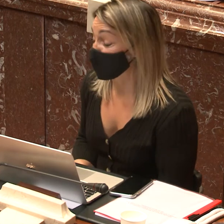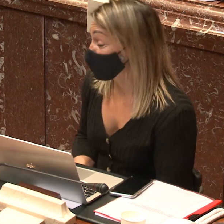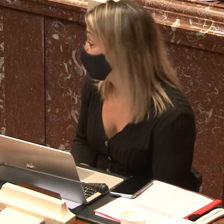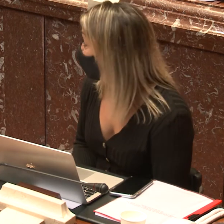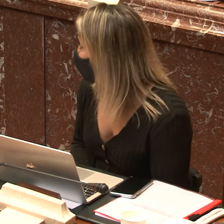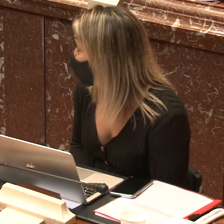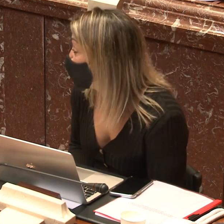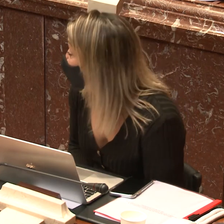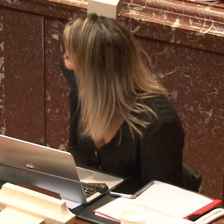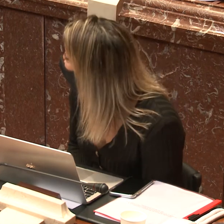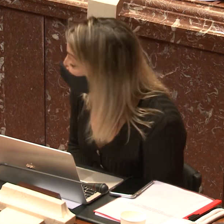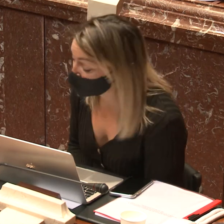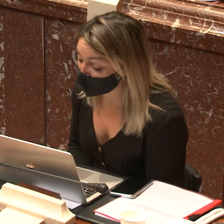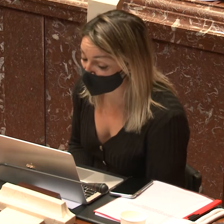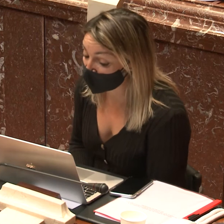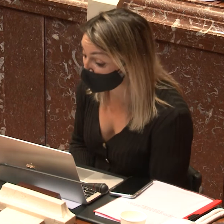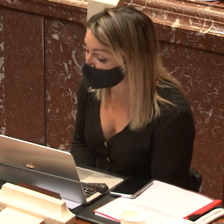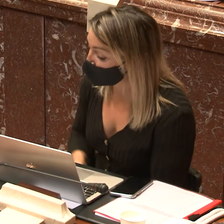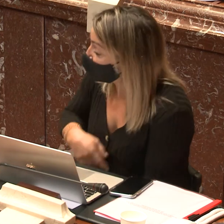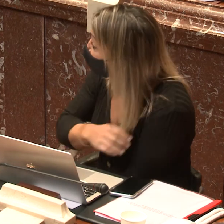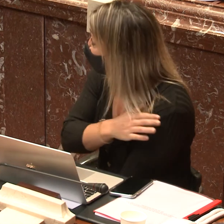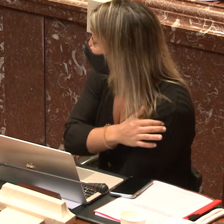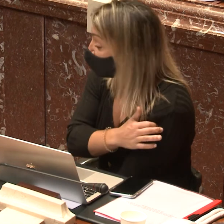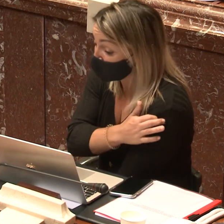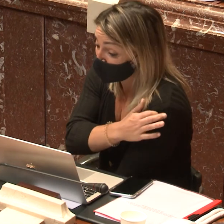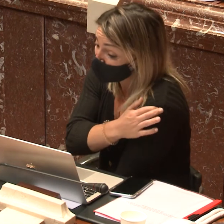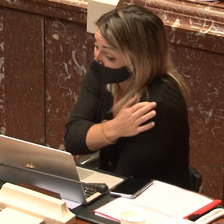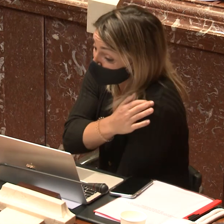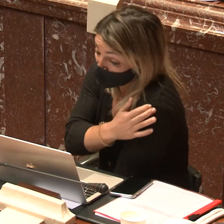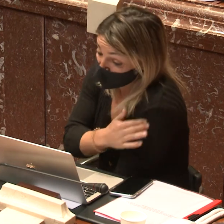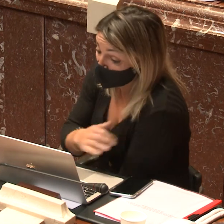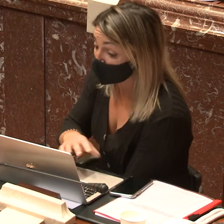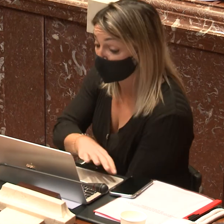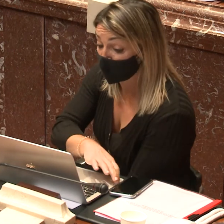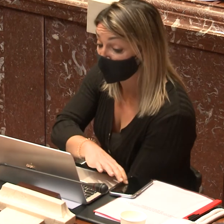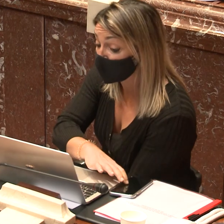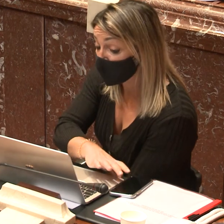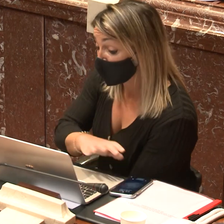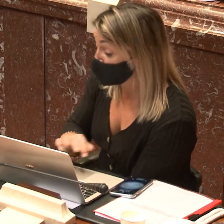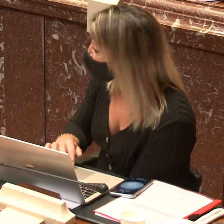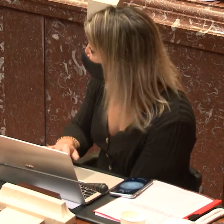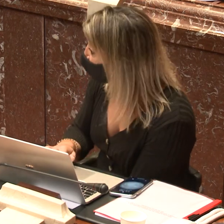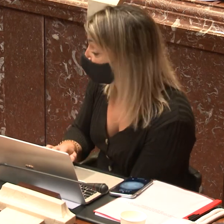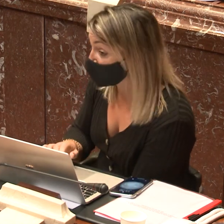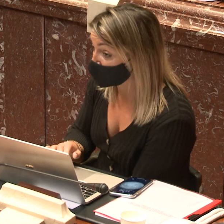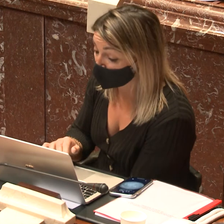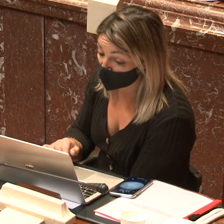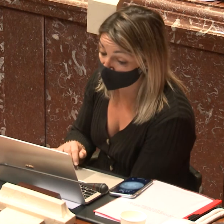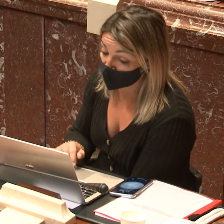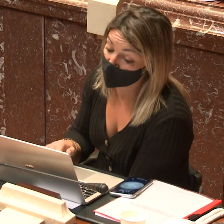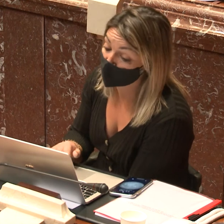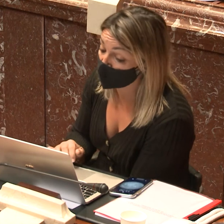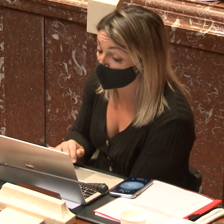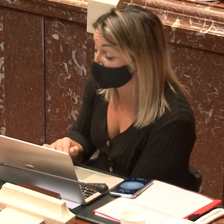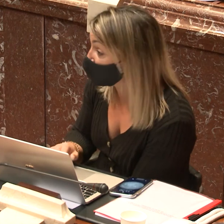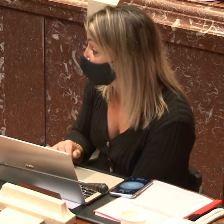Bueno, en primer lugar, también agradecer el trabajo que realicéis y el apoyo y el asesoramiento, sobre todo el que habéis prestado en